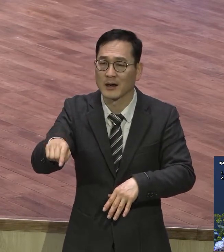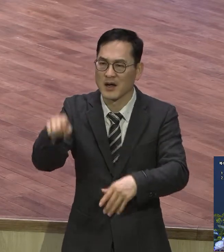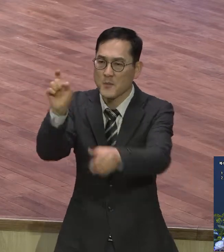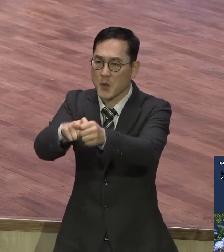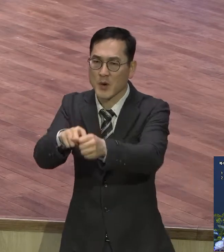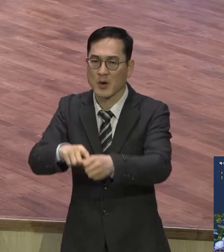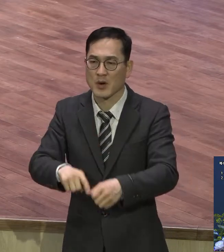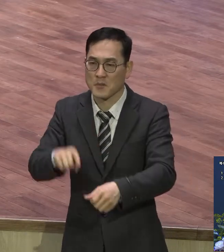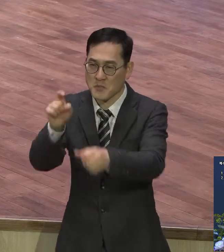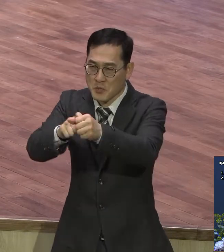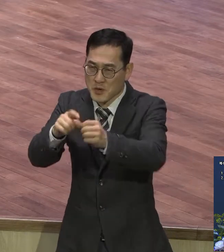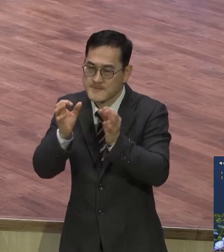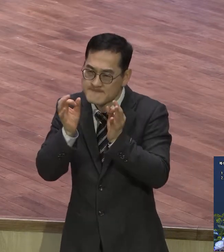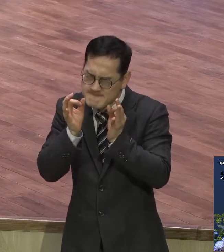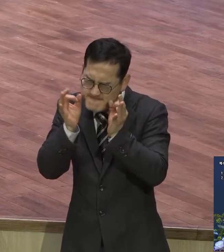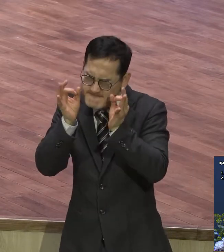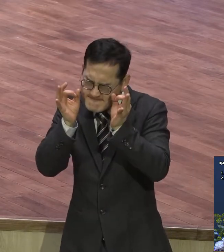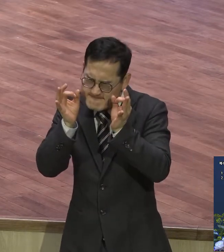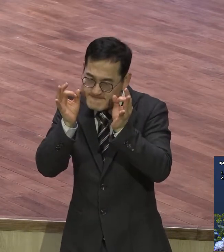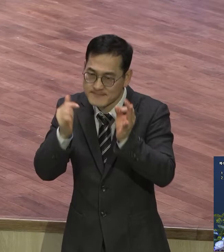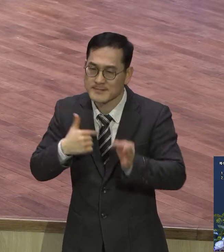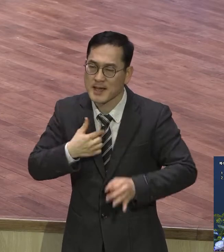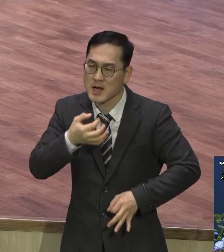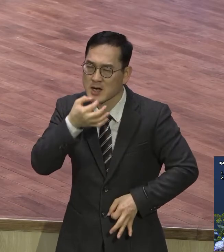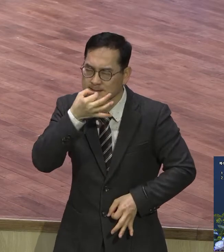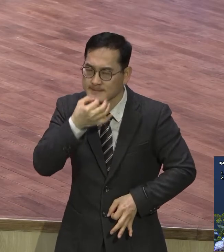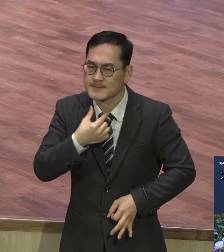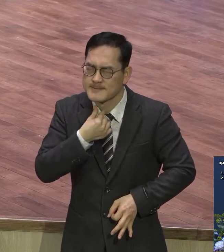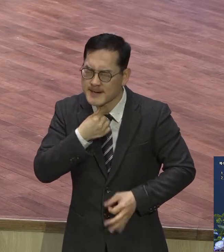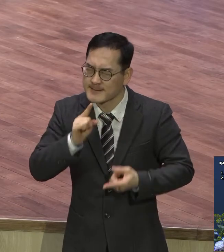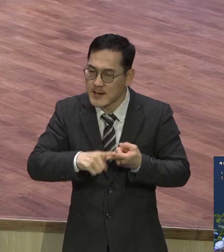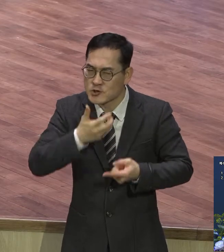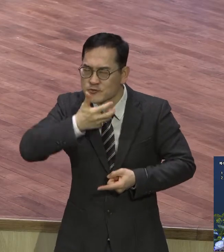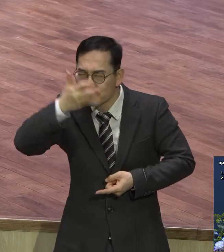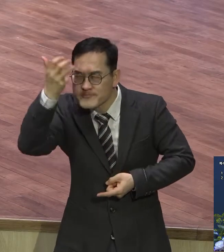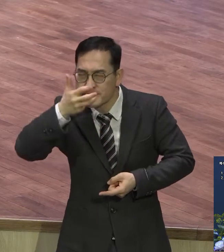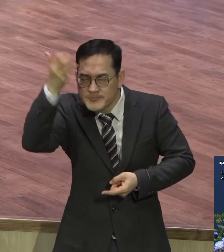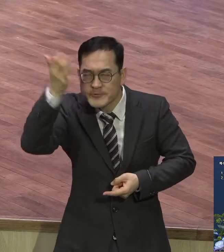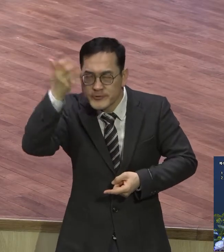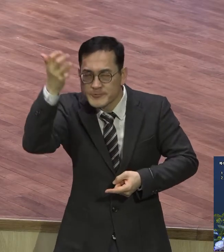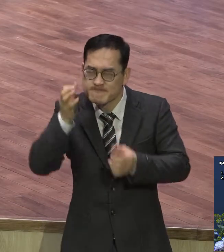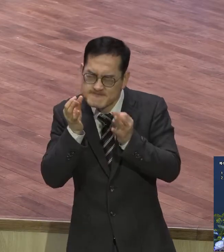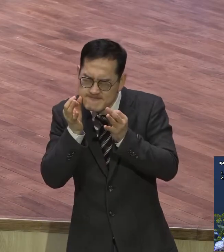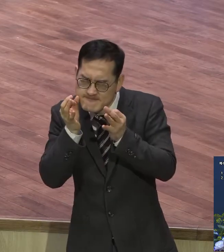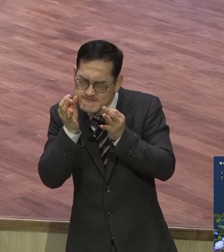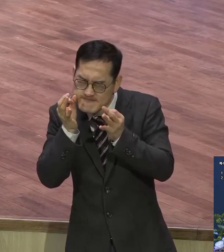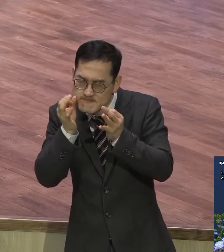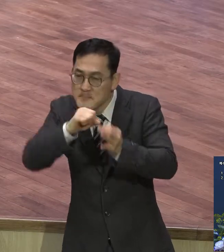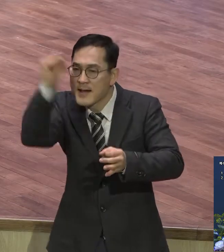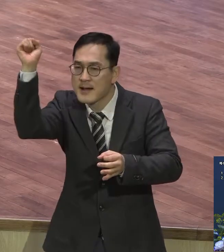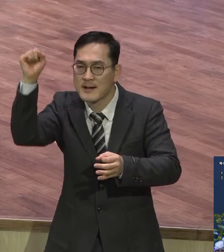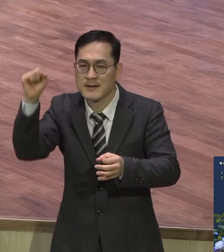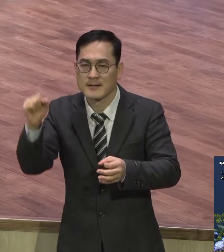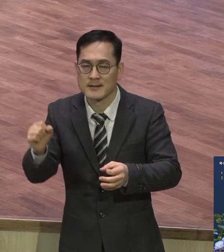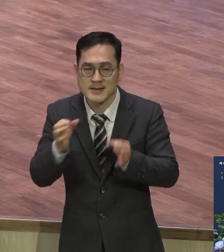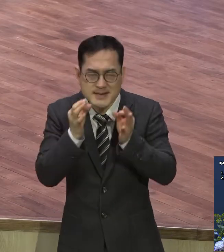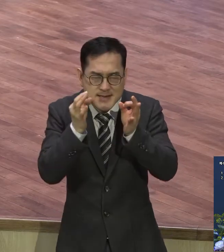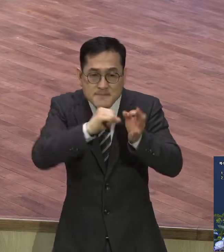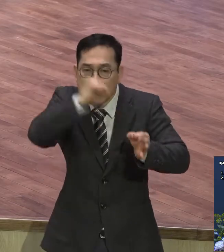향해서 열심히 욕망지향적 인생 욕망을 이루기 자기 욕망이에요 말은 그렇게 하죠